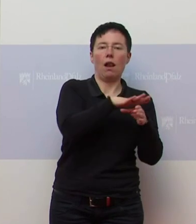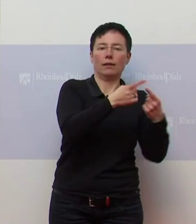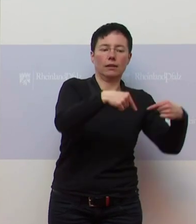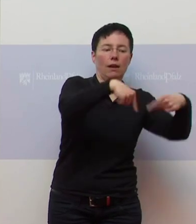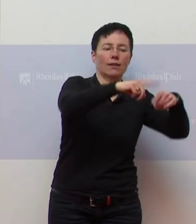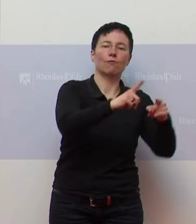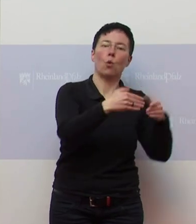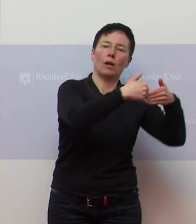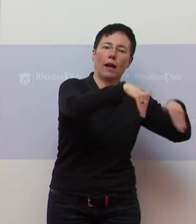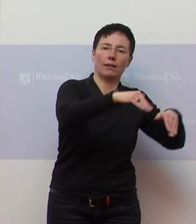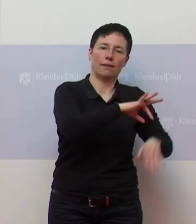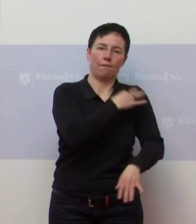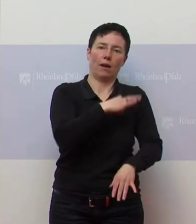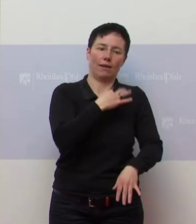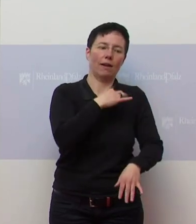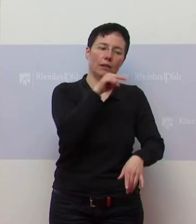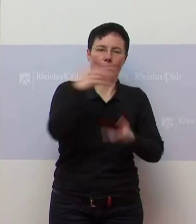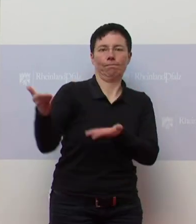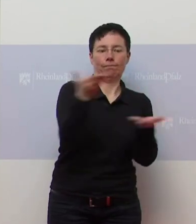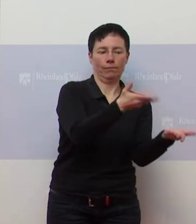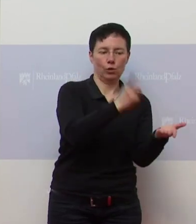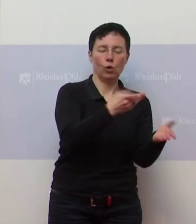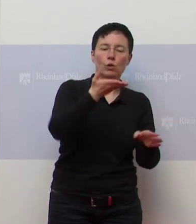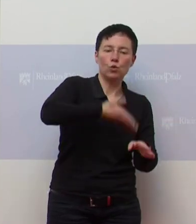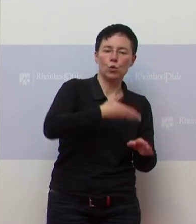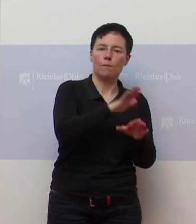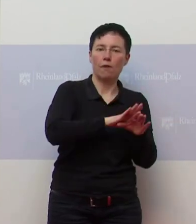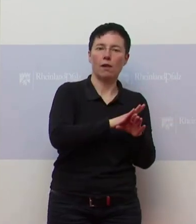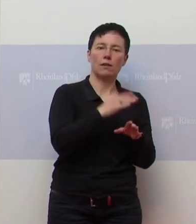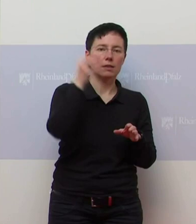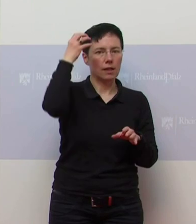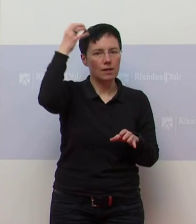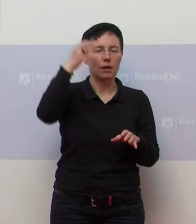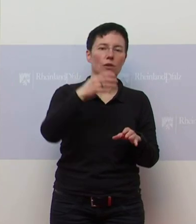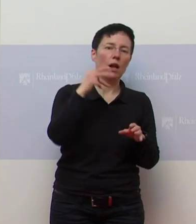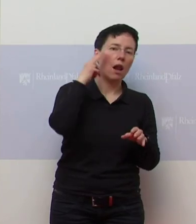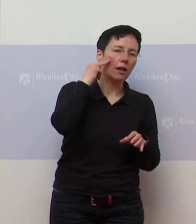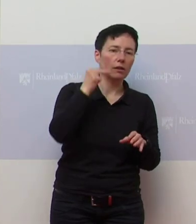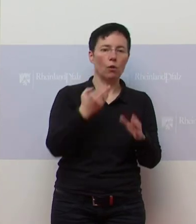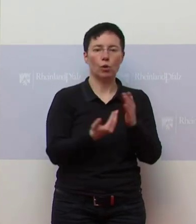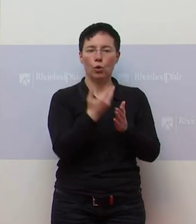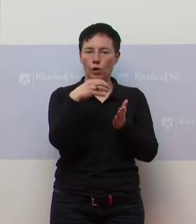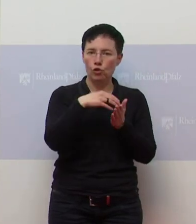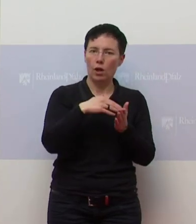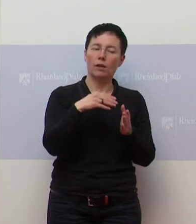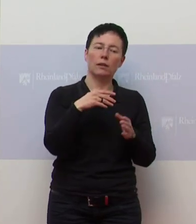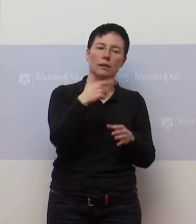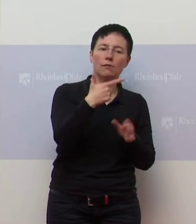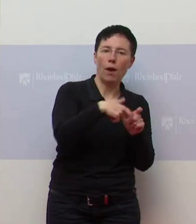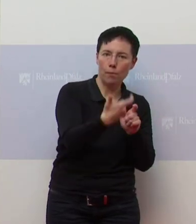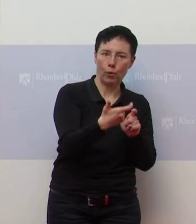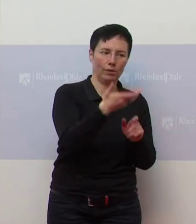in dem Bereich Moselle, nämlich an den Landkreis Südpfalz, Kaiserslautern, Landau, Neustadt an der Weinstraße, Pirmasens und zwei Brücken.